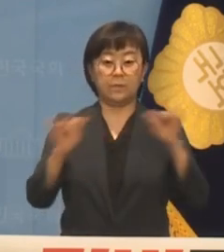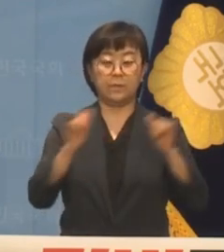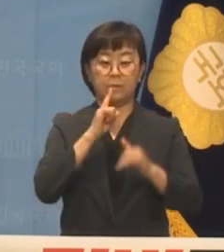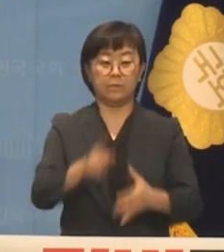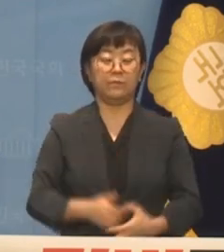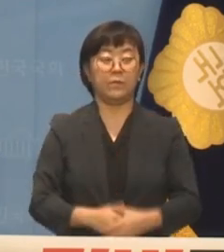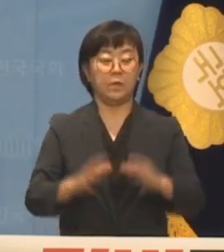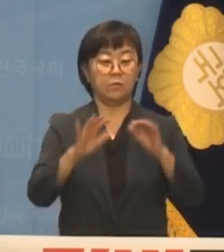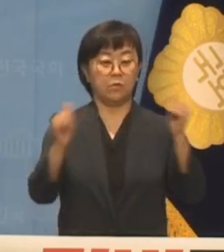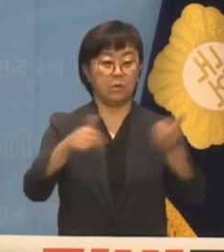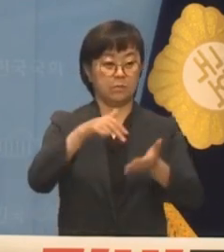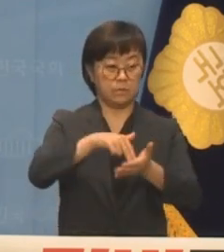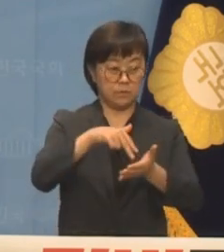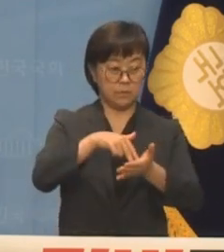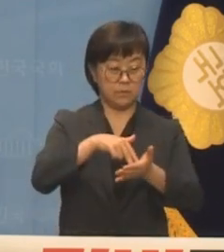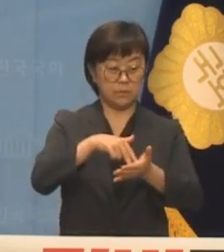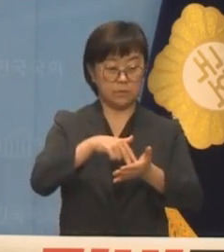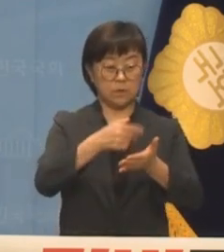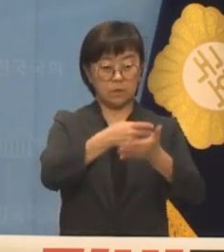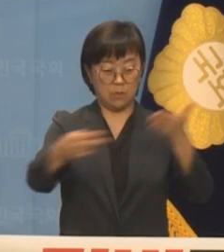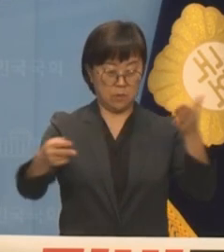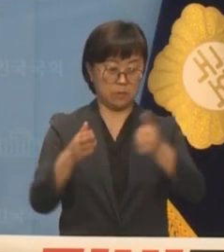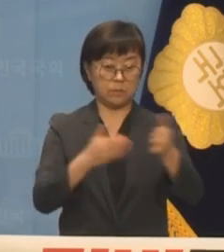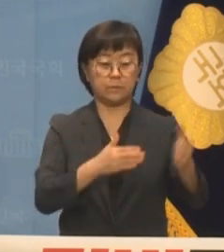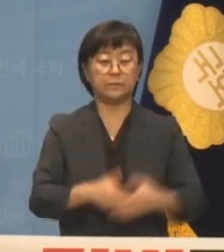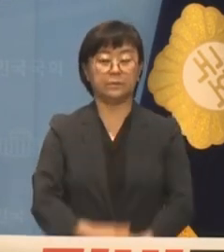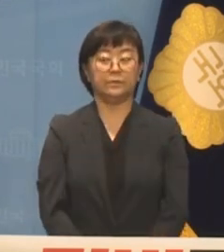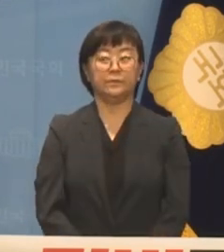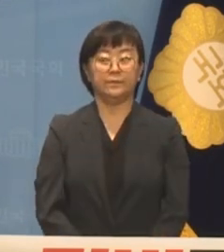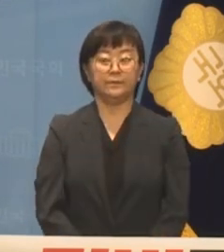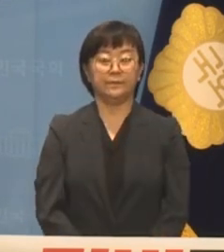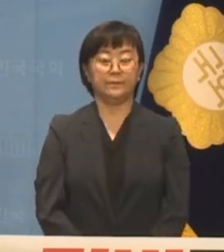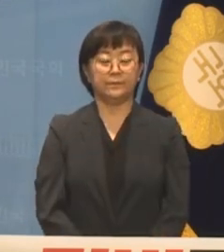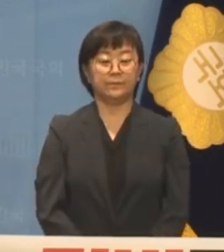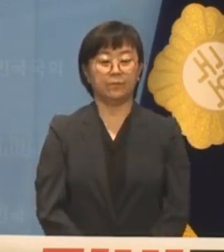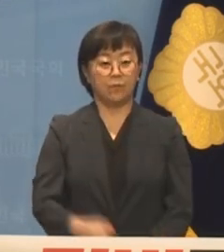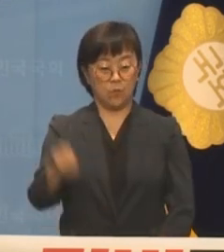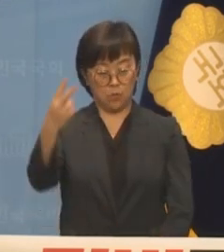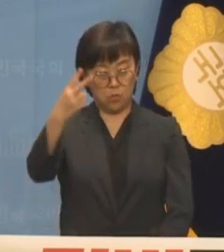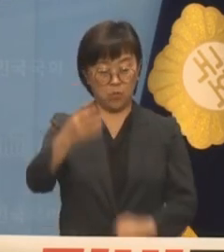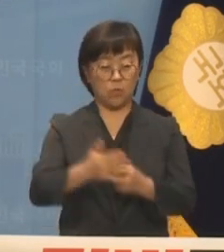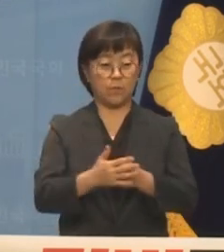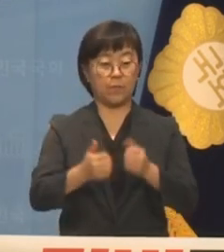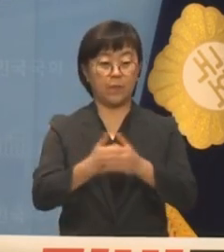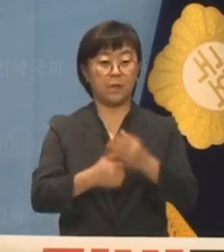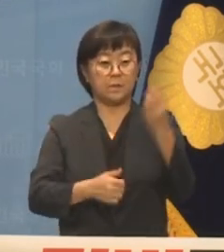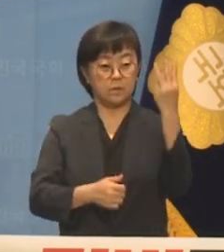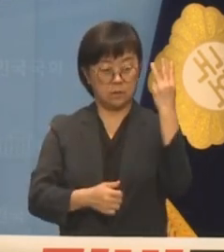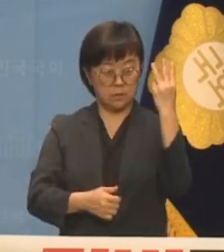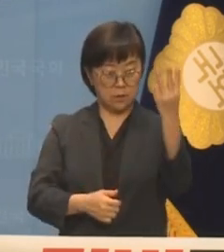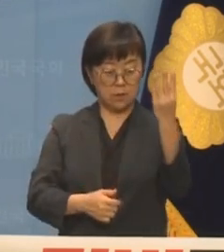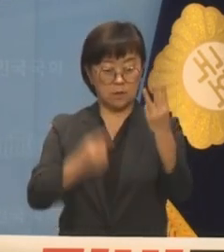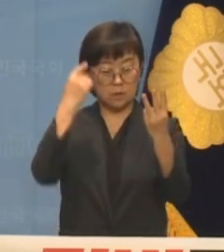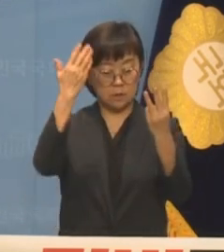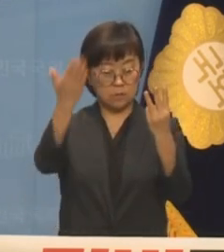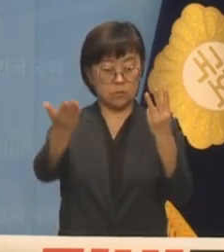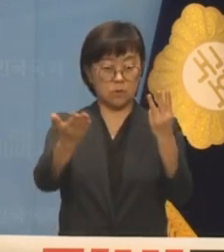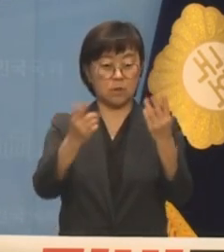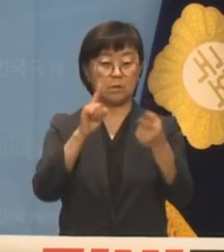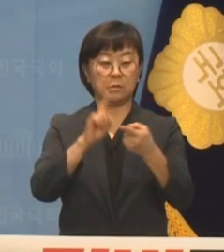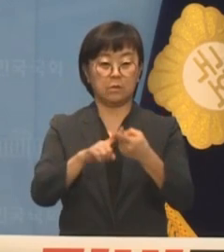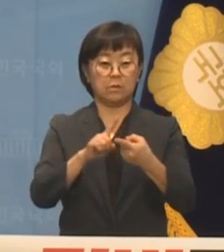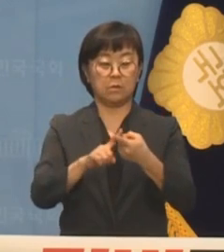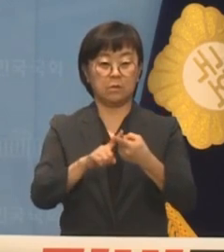국회 차원에서 제명 조치하시기 바랍니다 덧붙여서 다음 세 가지 질문에 대해서도